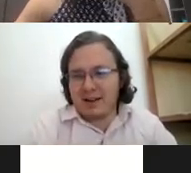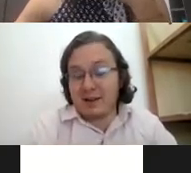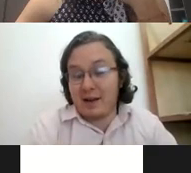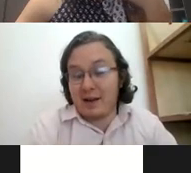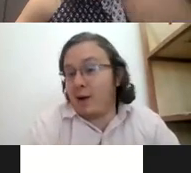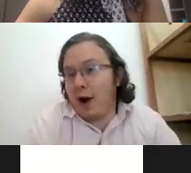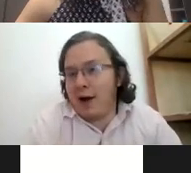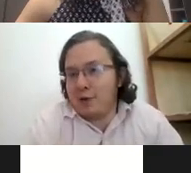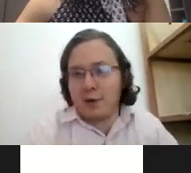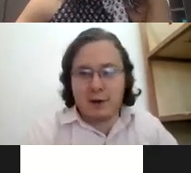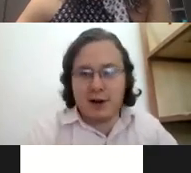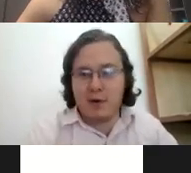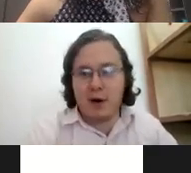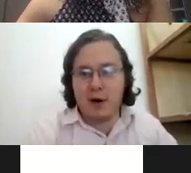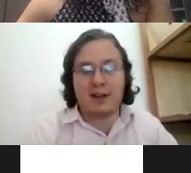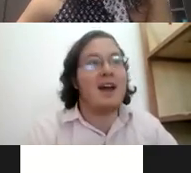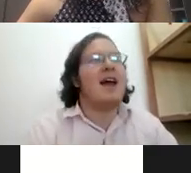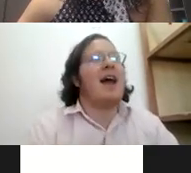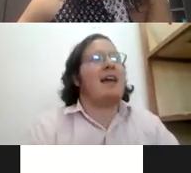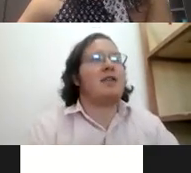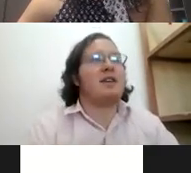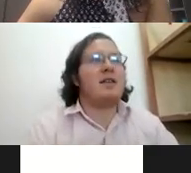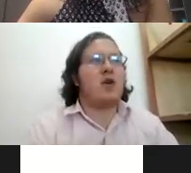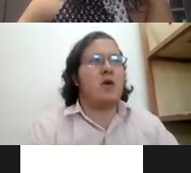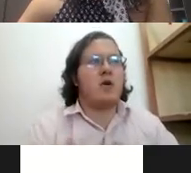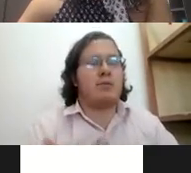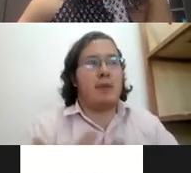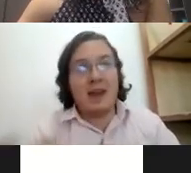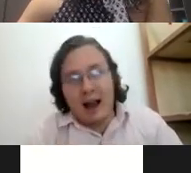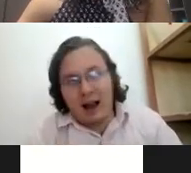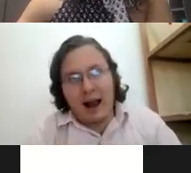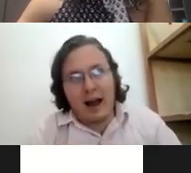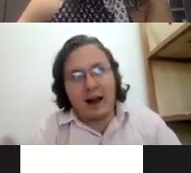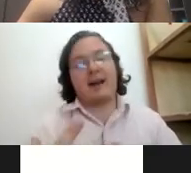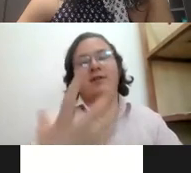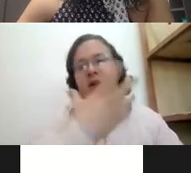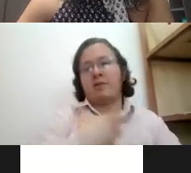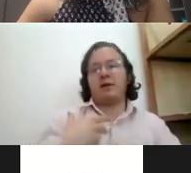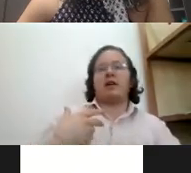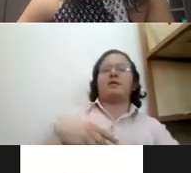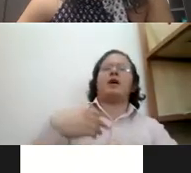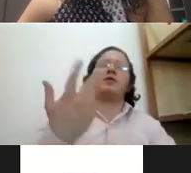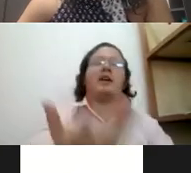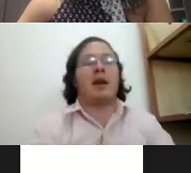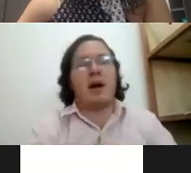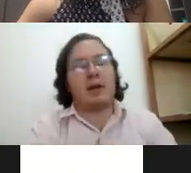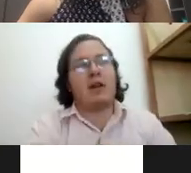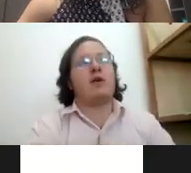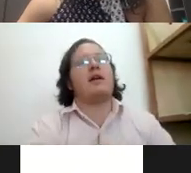estaban enojados, volándoles muy fuerte. Entonces, yo veía la reacción de las personas. Una cosa que también he aprendido del